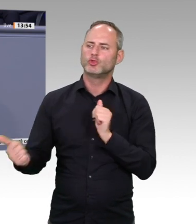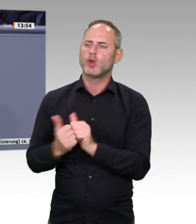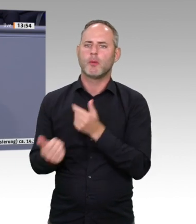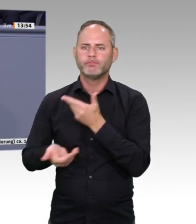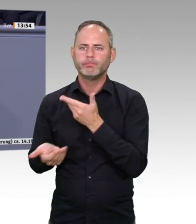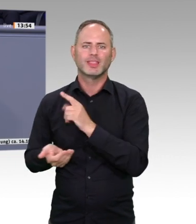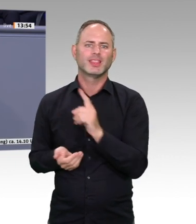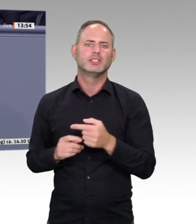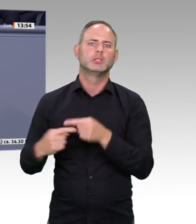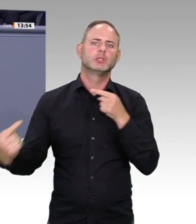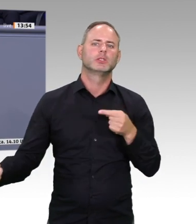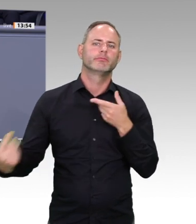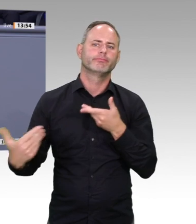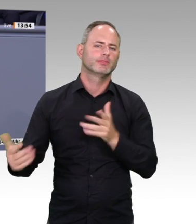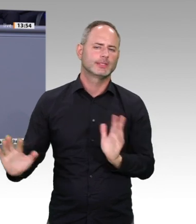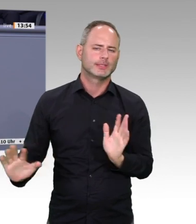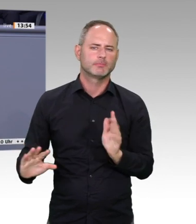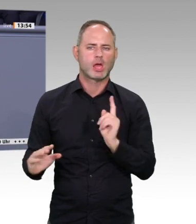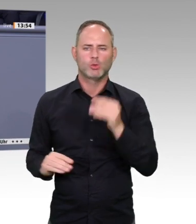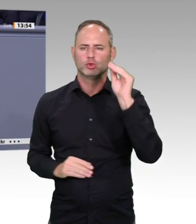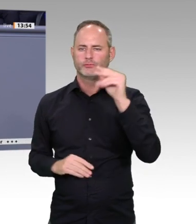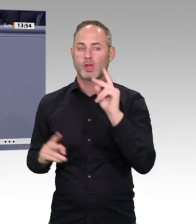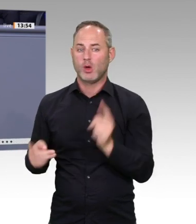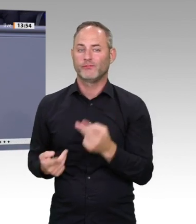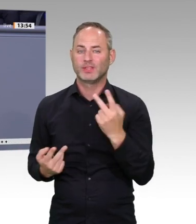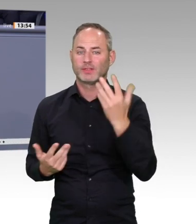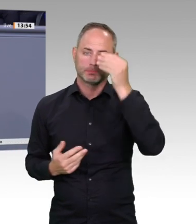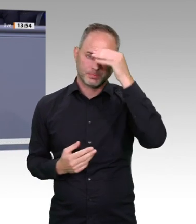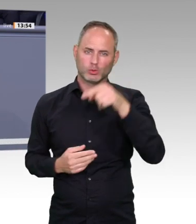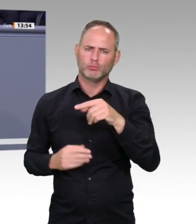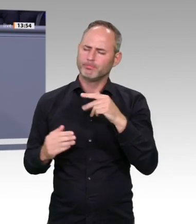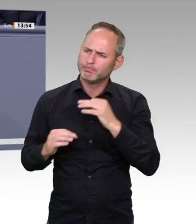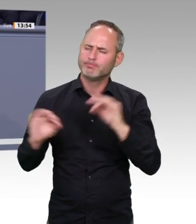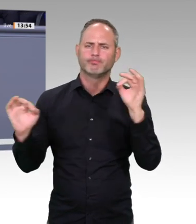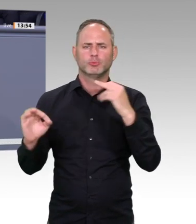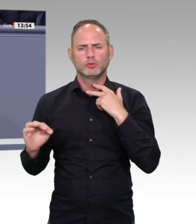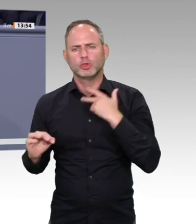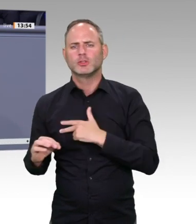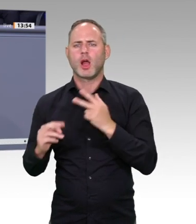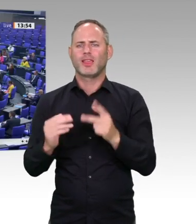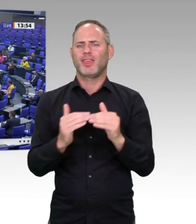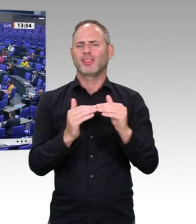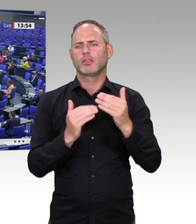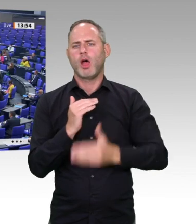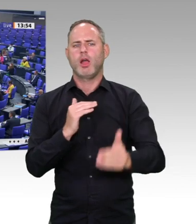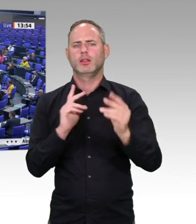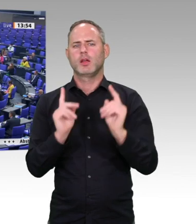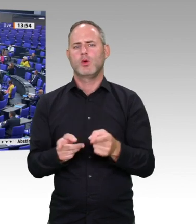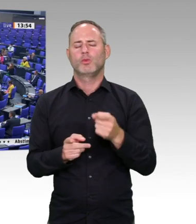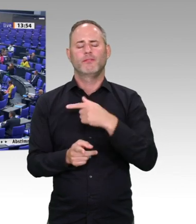Beteiligungsrechte unserer Kinder und Jugendlichen zu stärken und das Wahlalter endlich zu senken. Nur mit mehr Engagement und auch mehr Mut